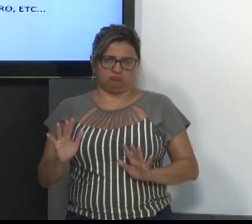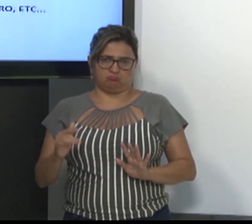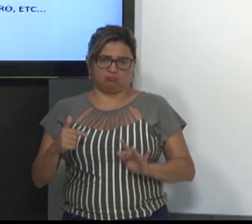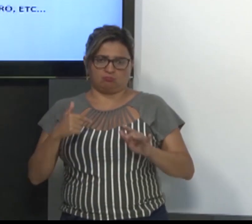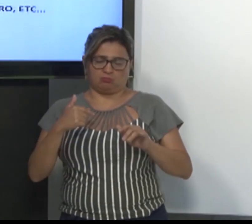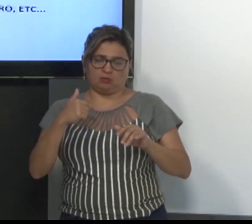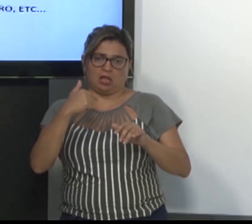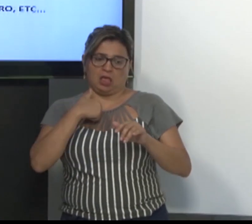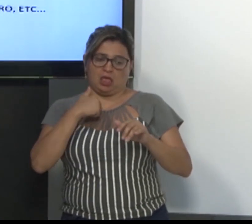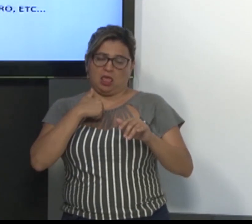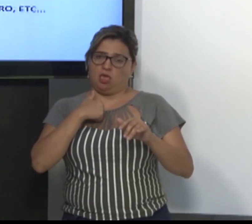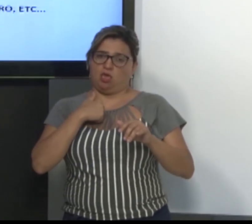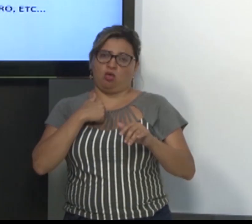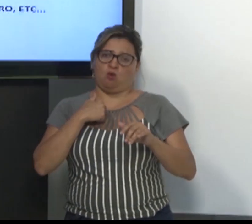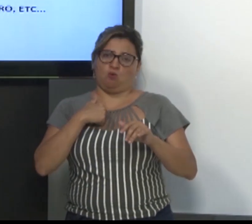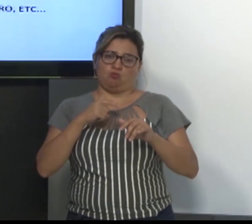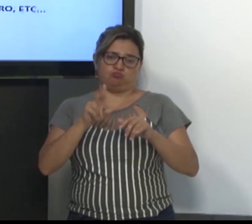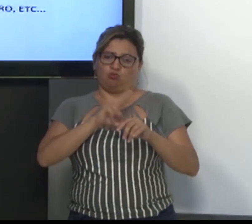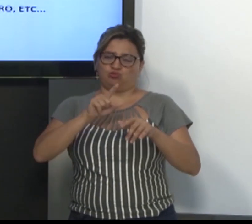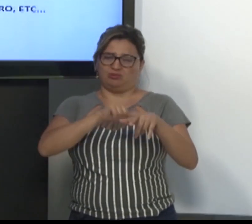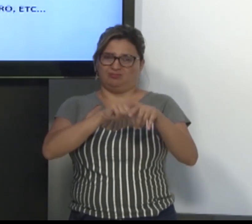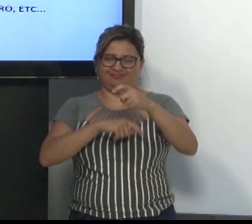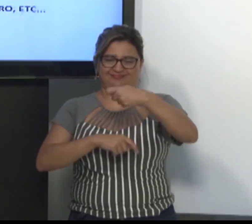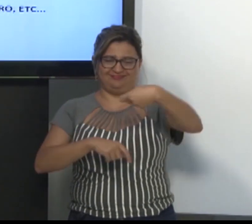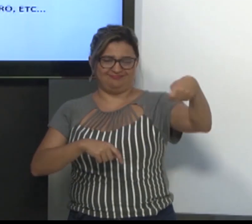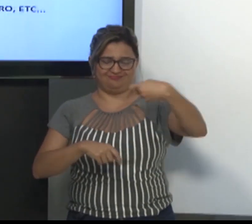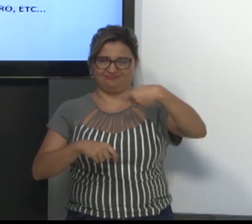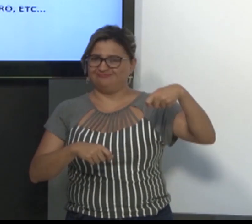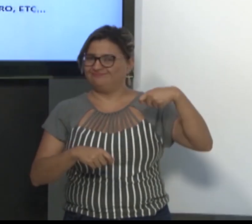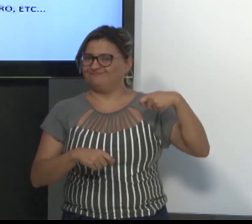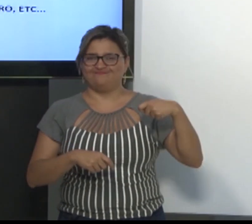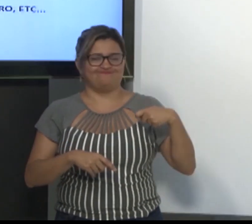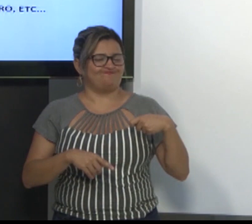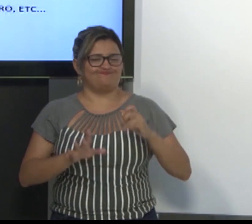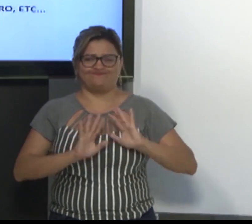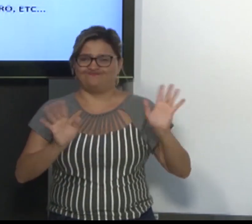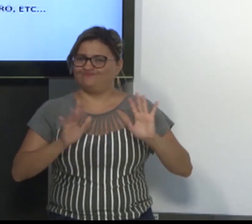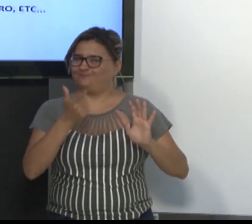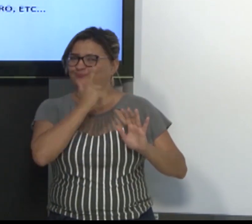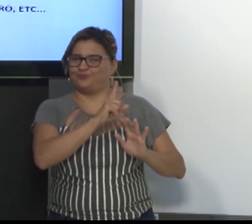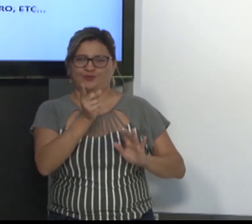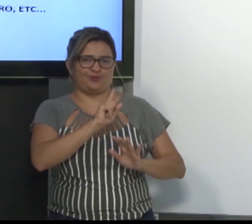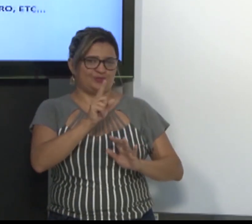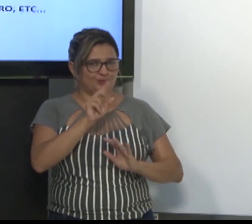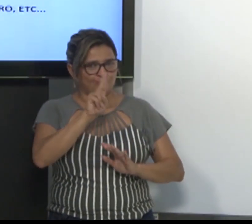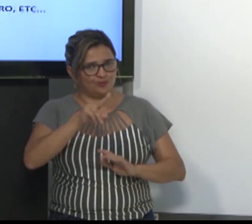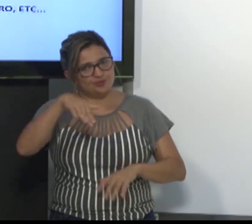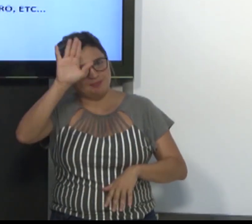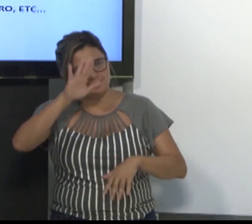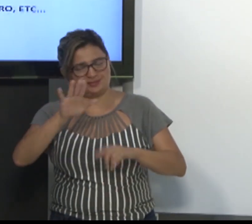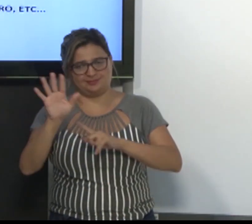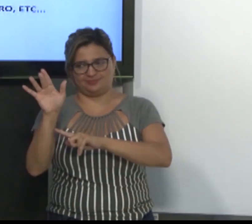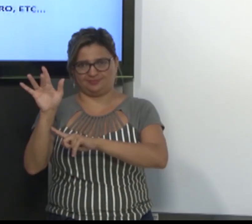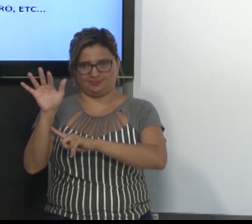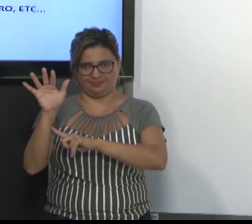eu escrevo com a mão direita. Eu uso mais a mão direita. a mão